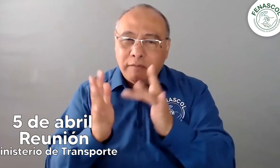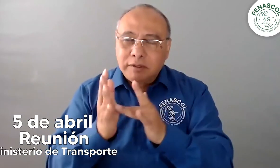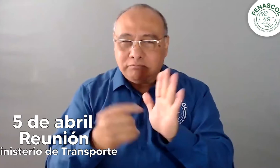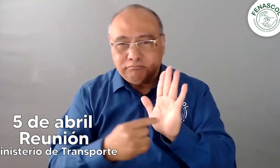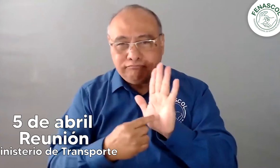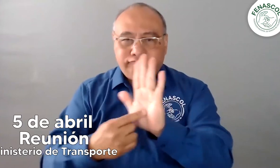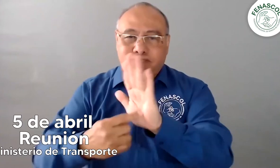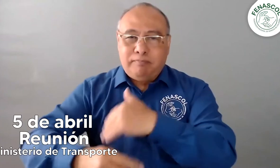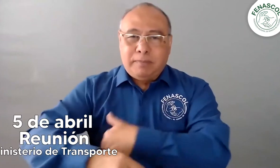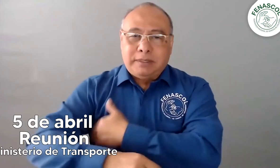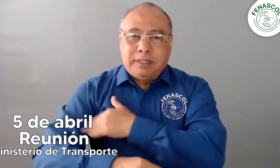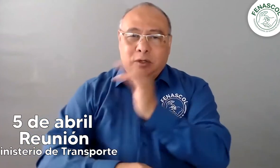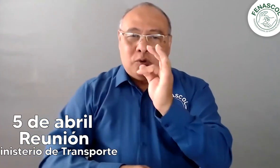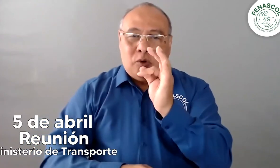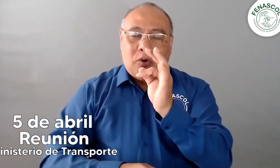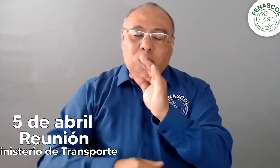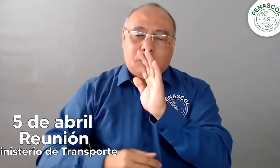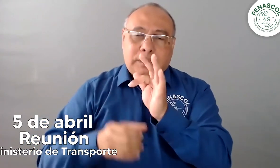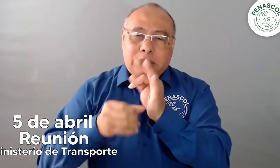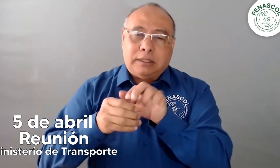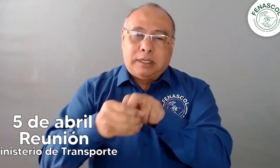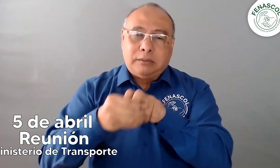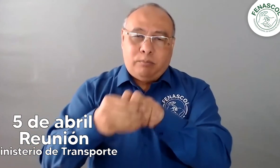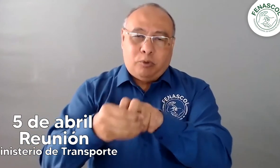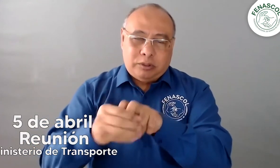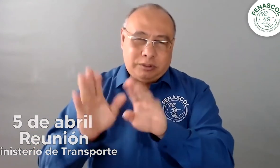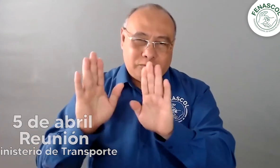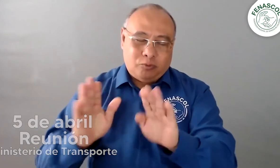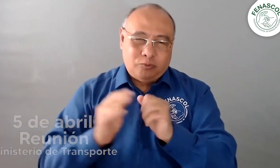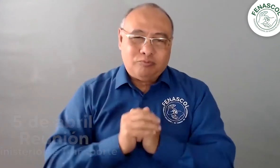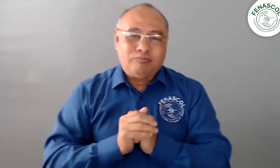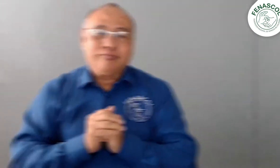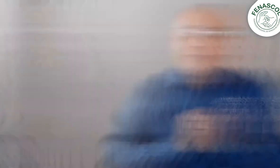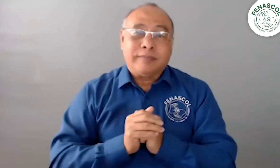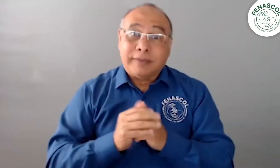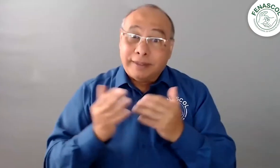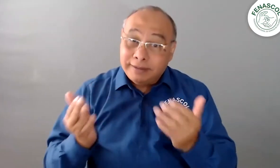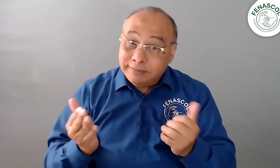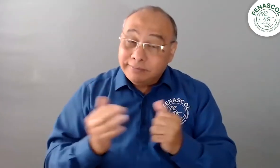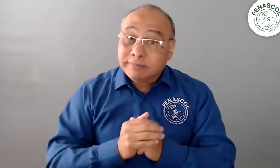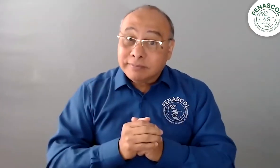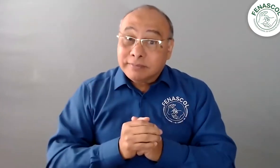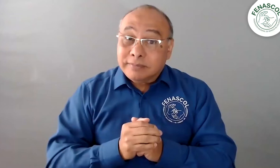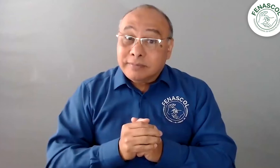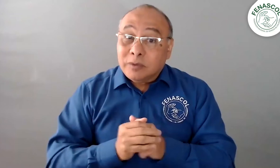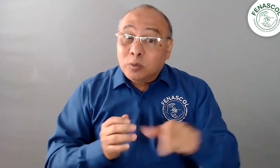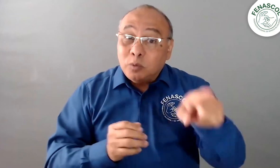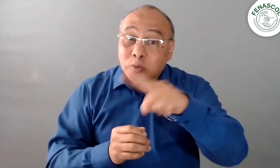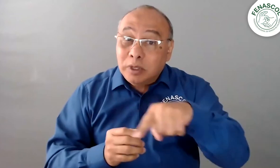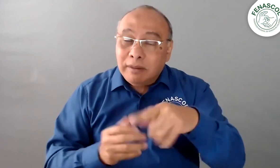importante, ya que la vamos a presentar el próximo 5 de abril en la reunión con